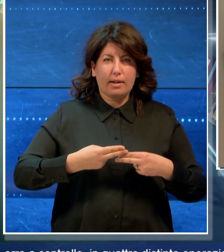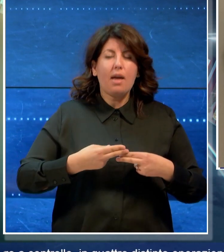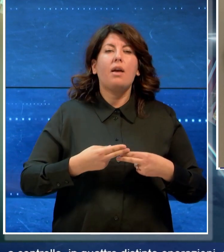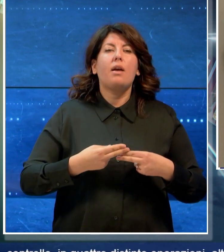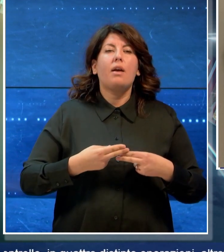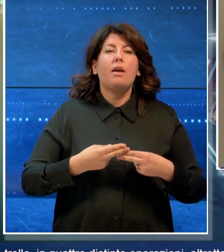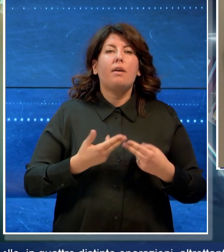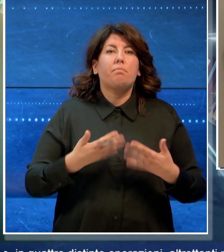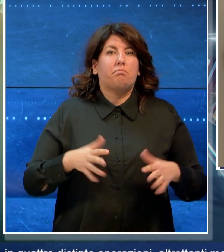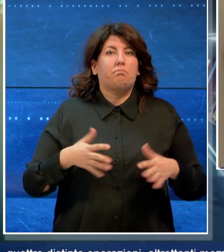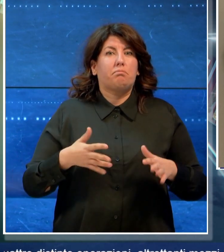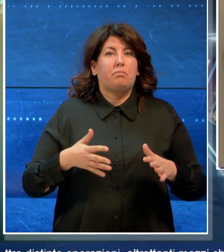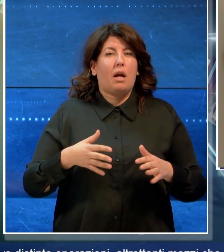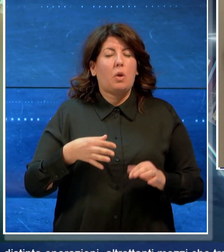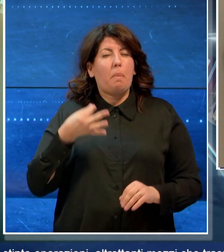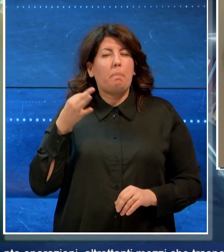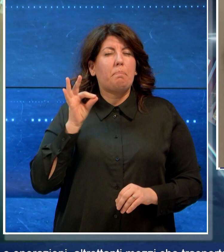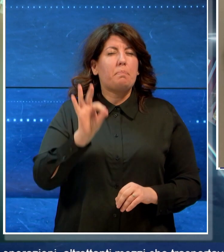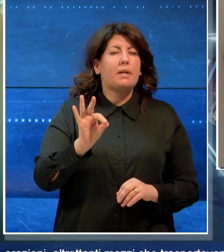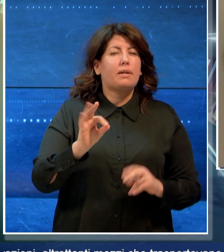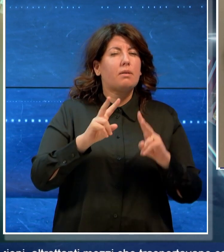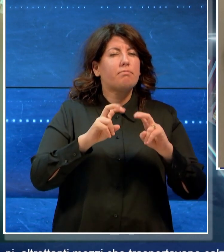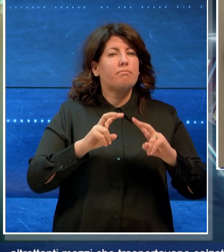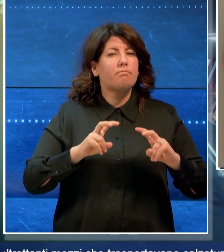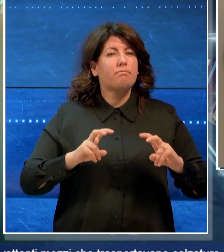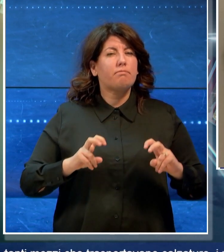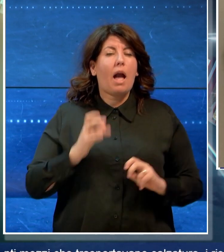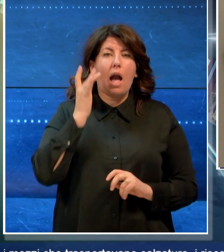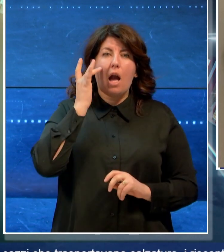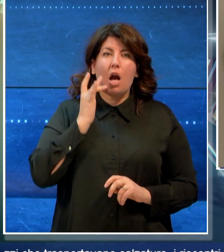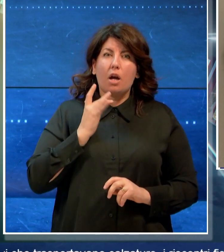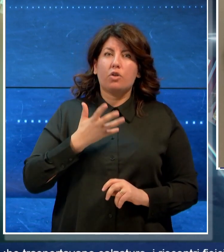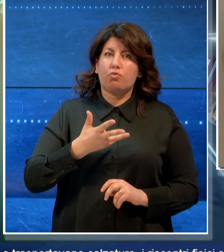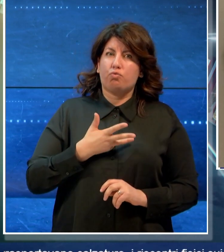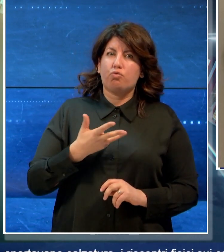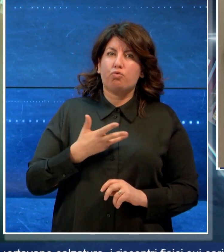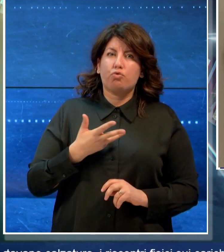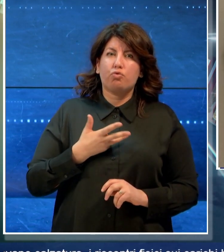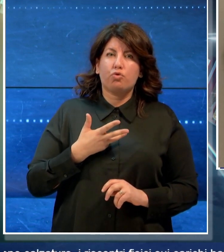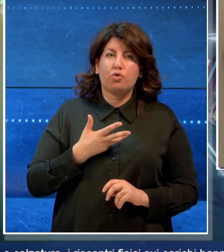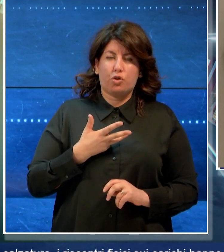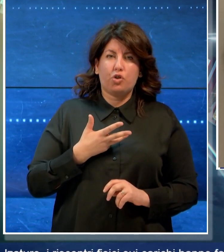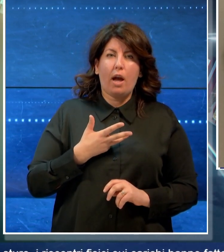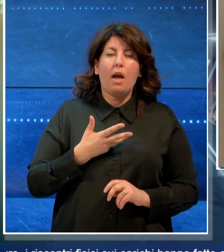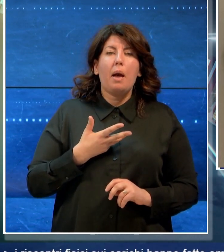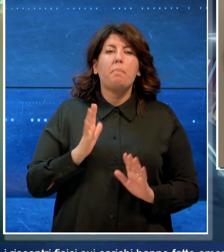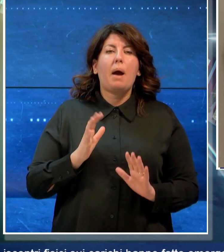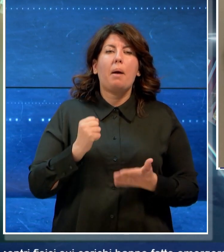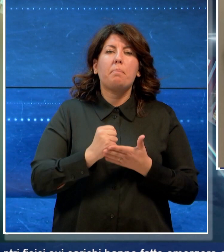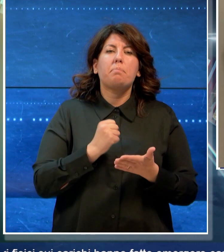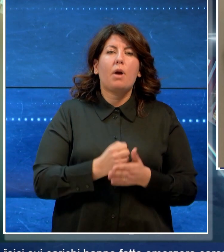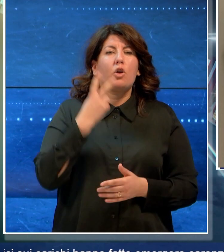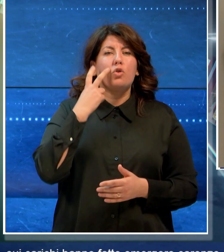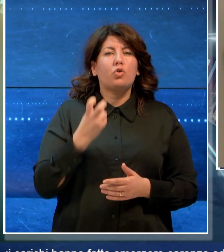posta in essere una mirata analisi di rischio che ha consentito di individuare e